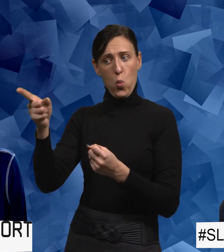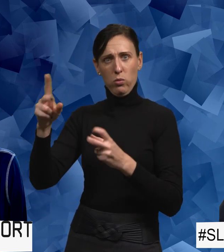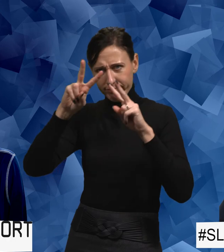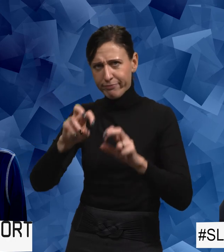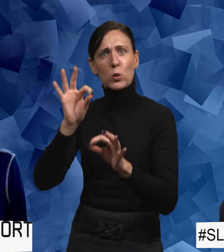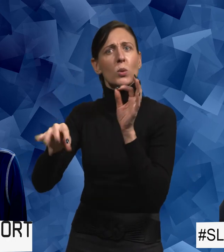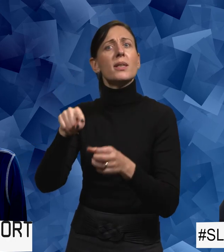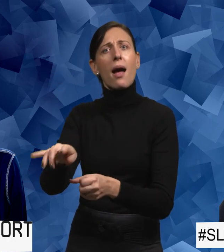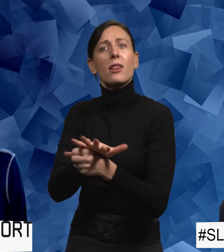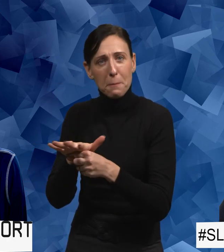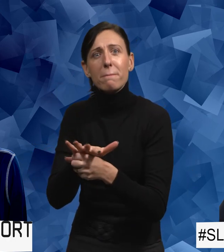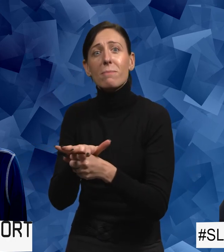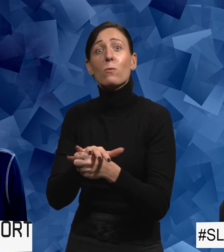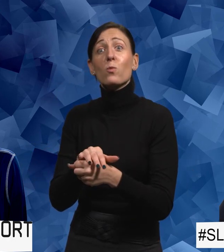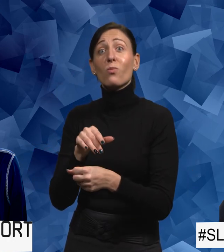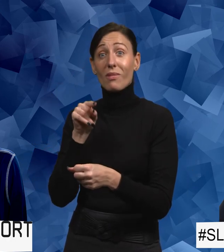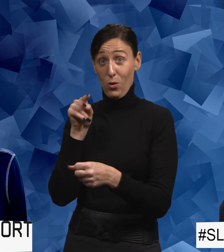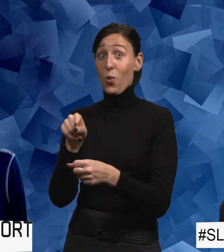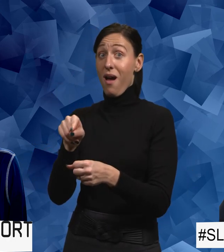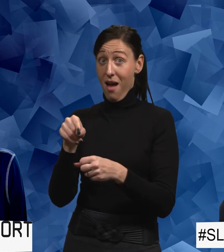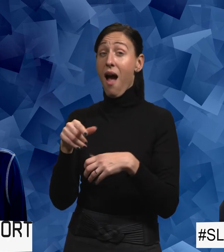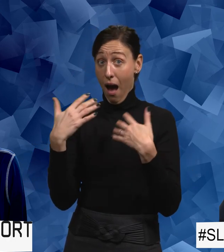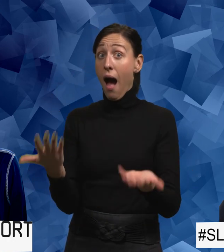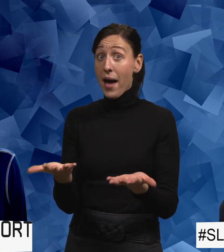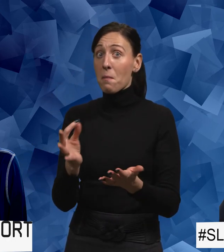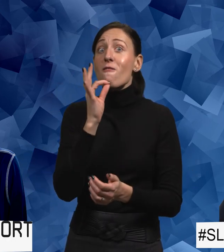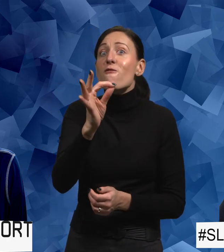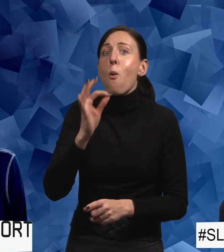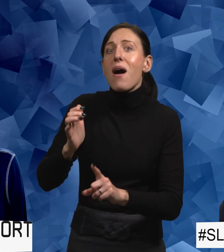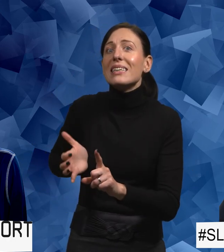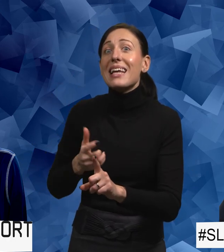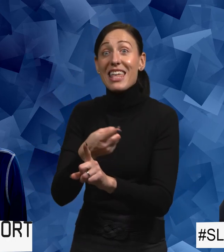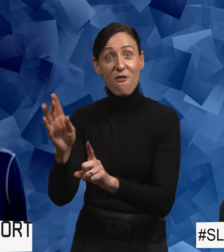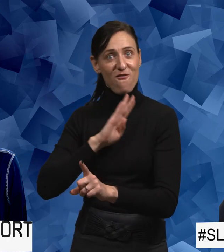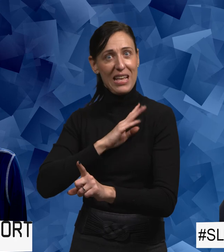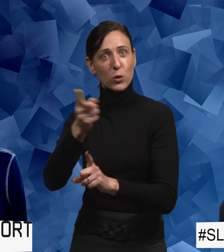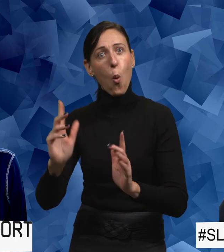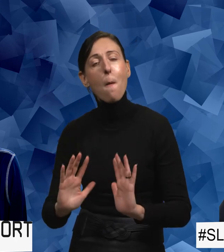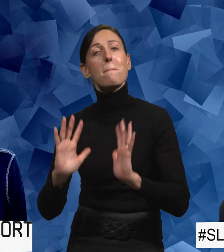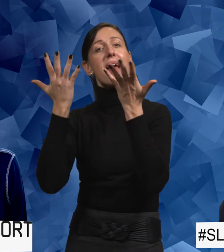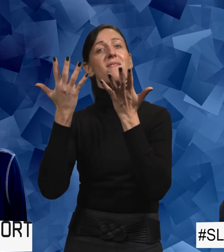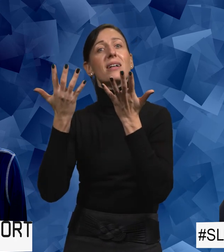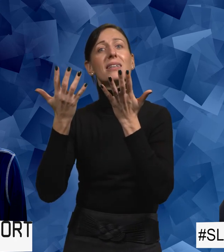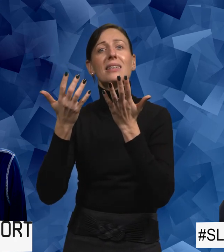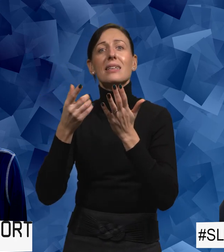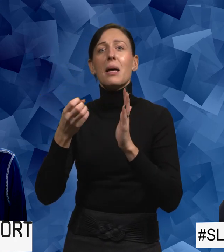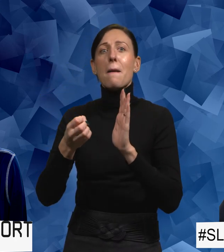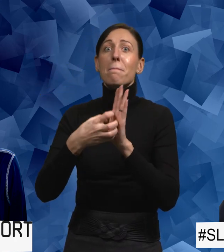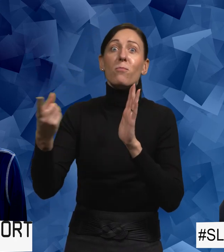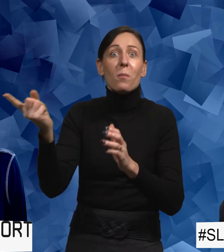Och det låter ju som att hon är inne på det här då. Alltså är det så om man frågar tjejer att det finns upplevelser som gör att det lilla de har